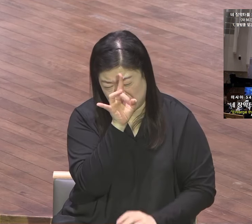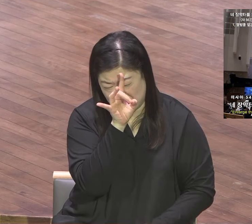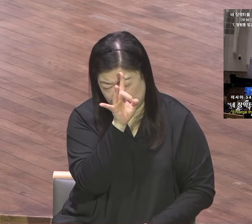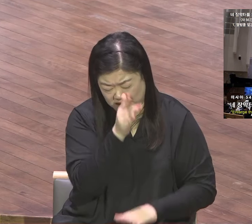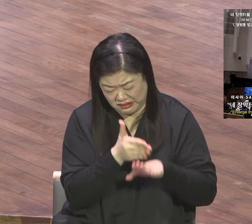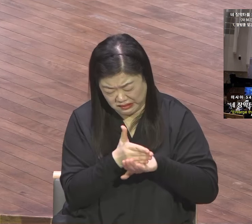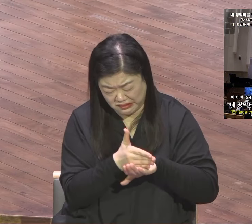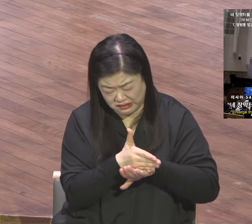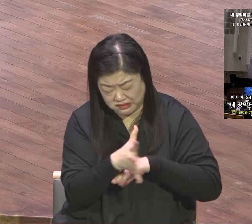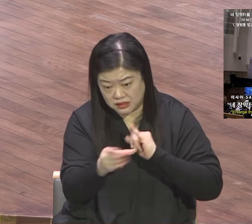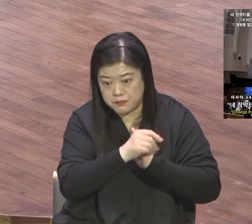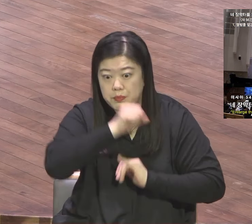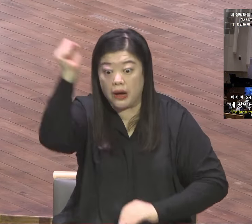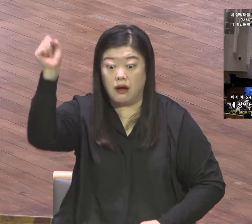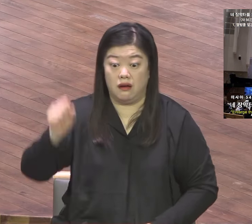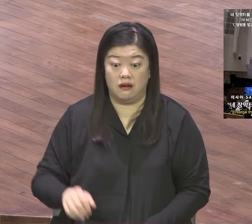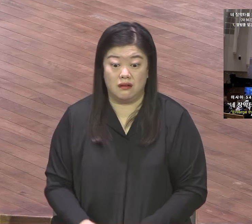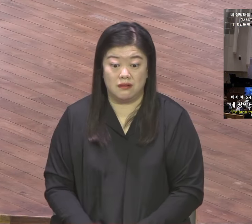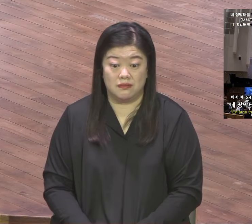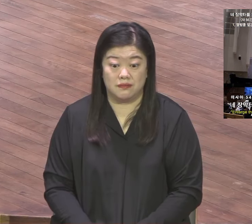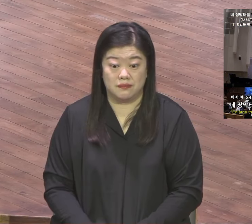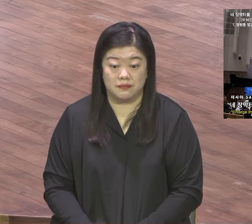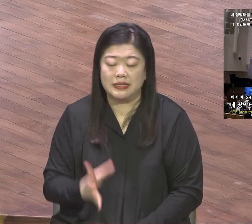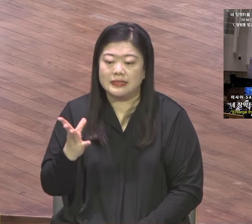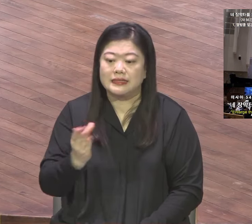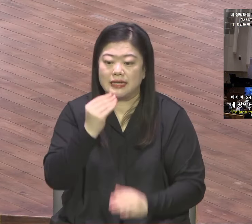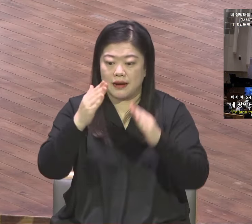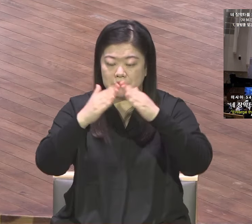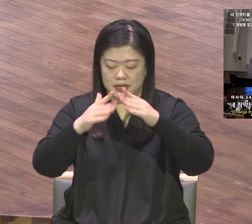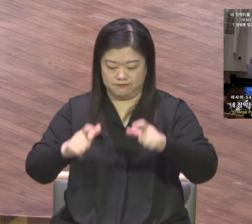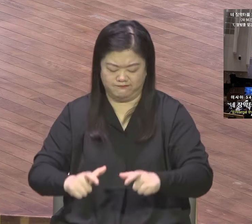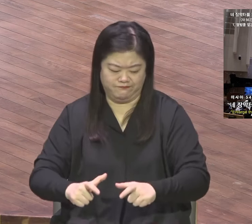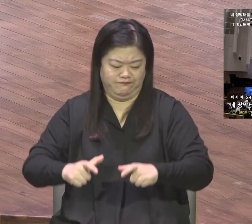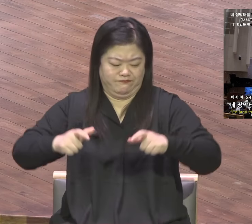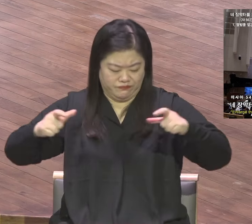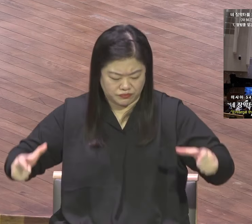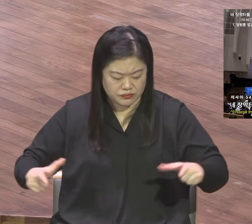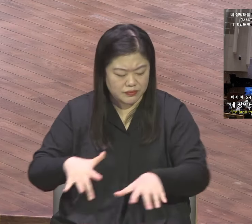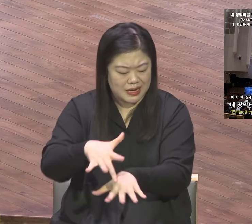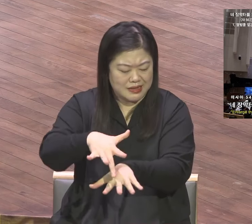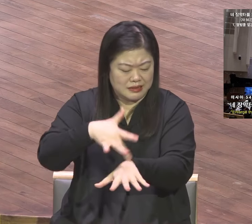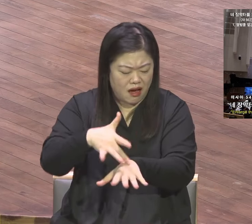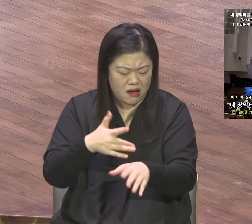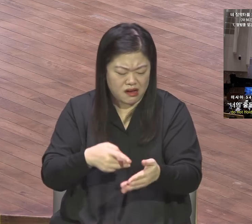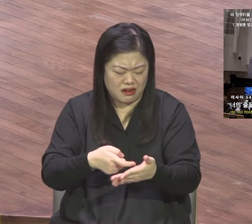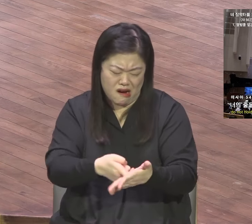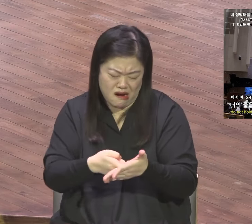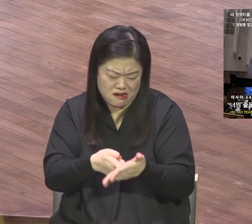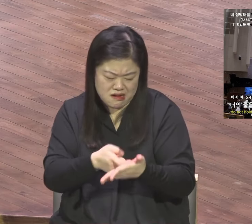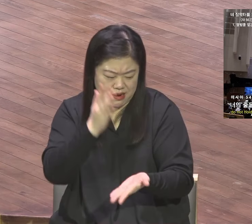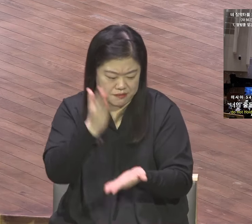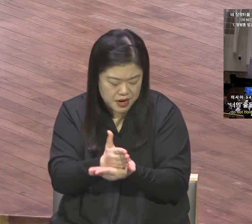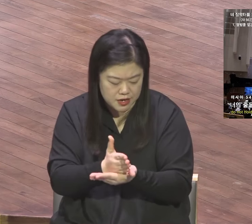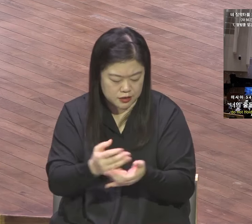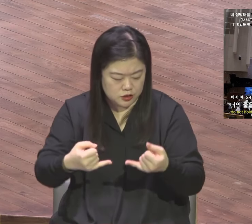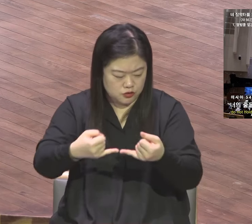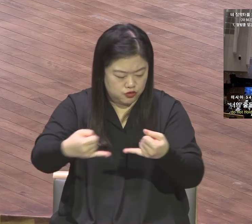장막 털을 넓히며 너 처소의 휘장을 아끼지 말고 널리 펴라. 너의 줄을 길게 하며